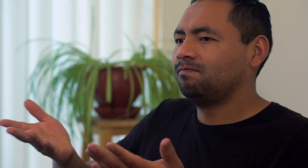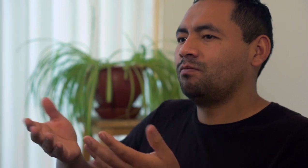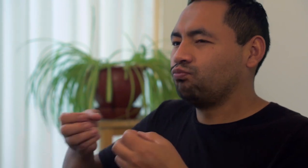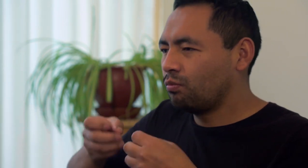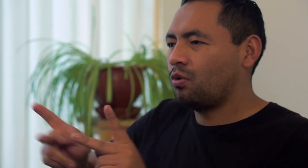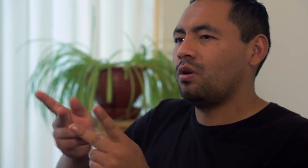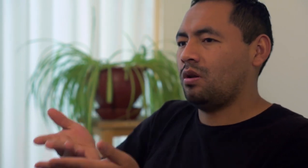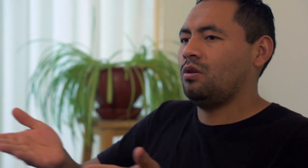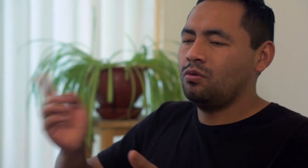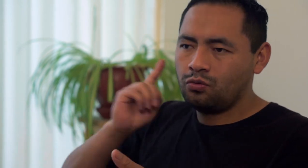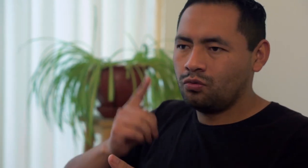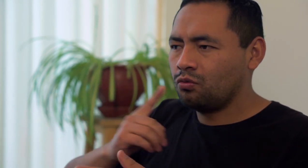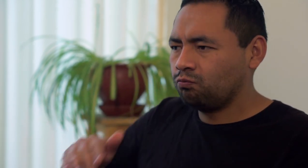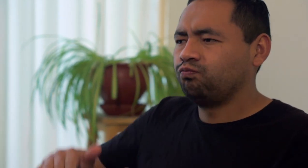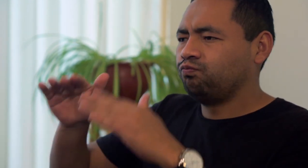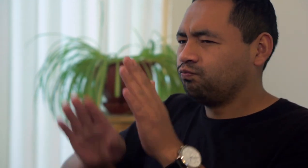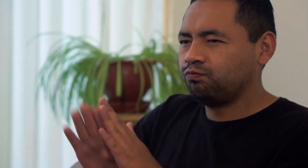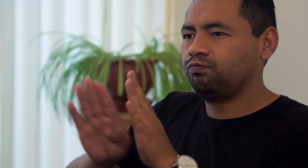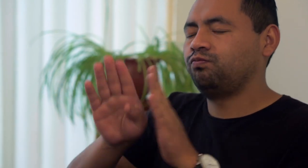quiero darles la oportunidad a otros niños a que puedan seguir avanzando.